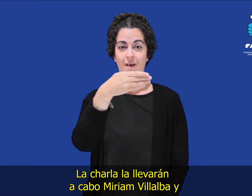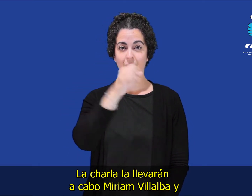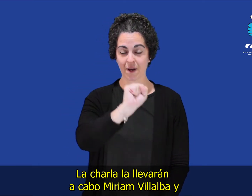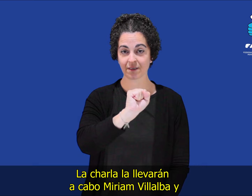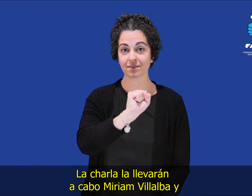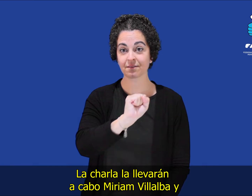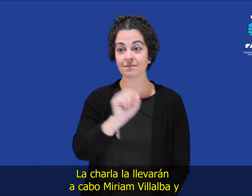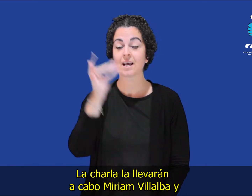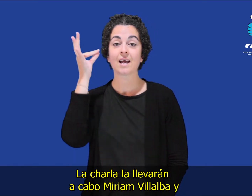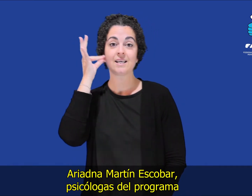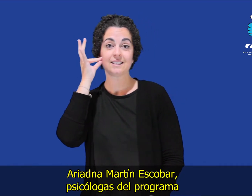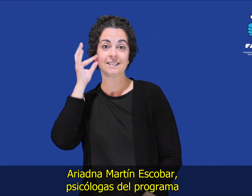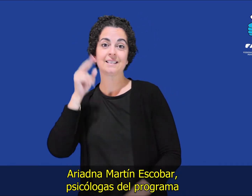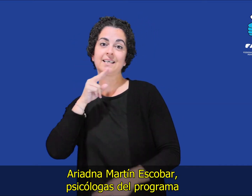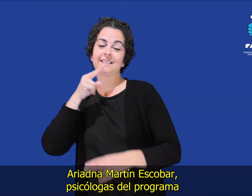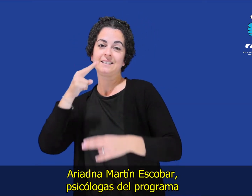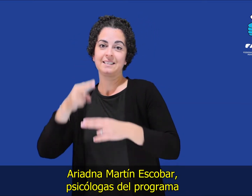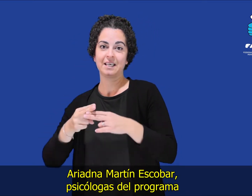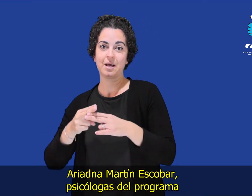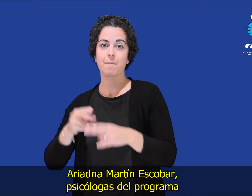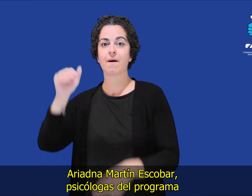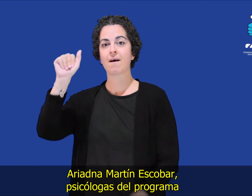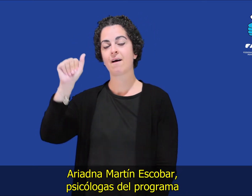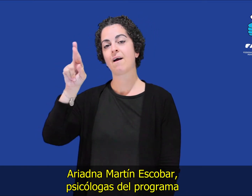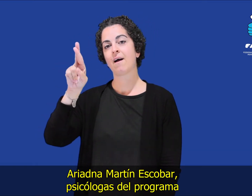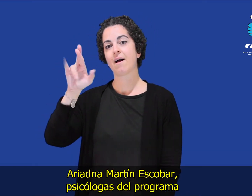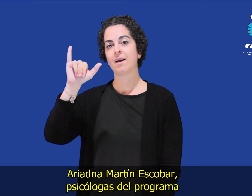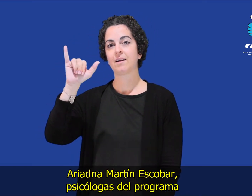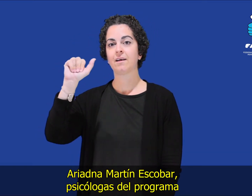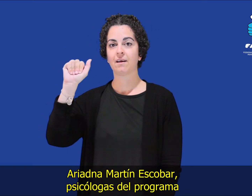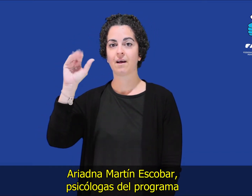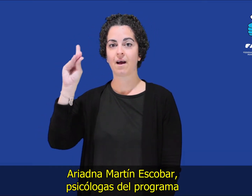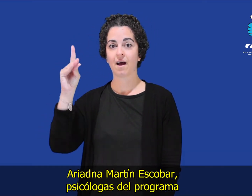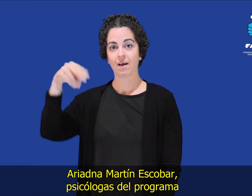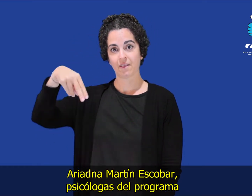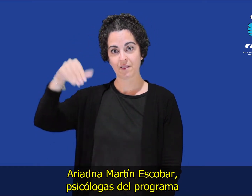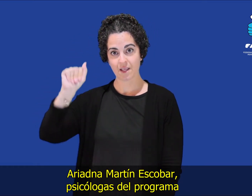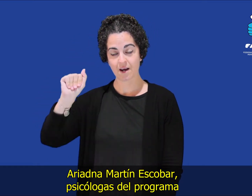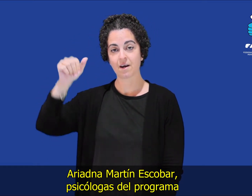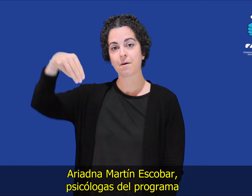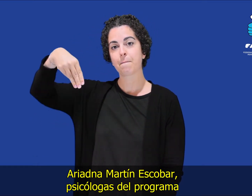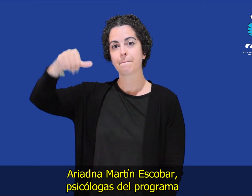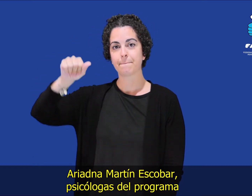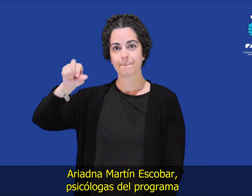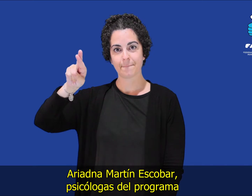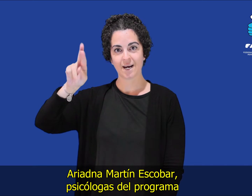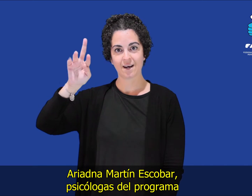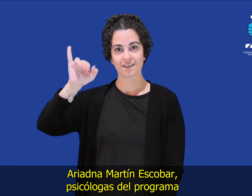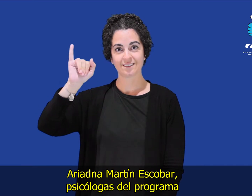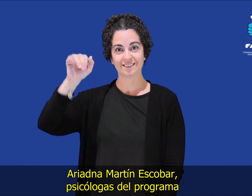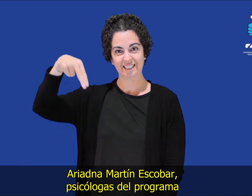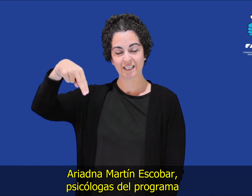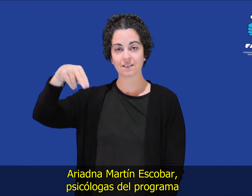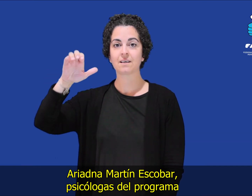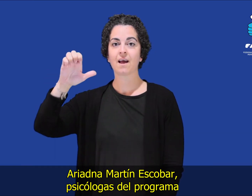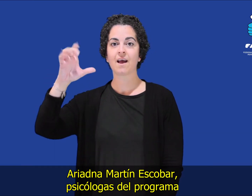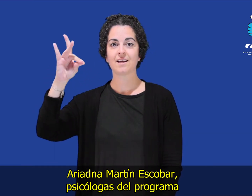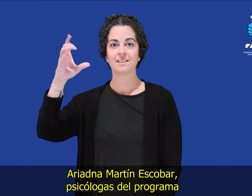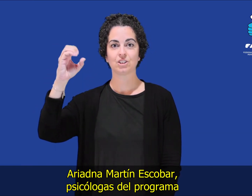Villalba y Ariadna Martín Escobar,